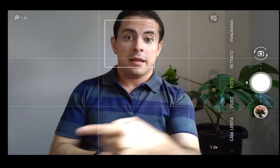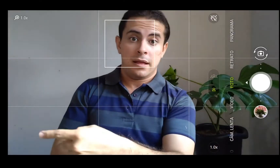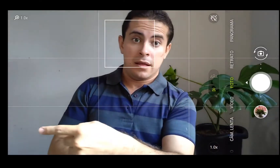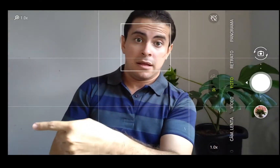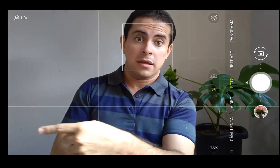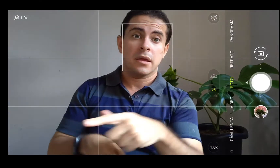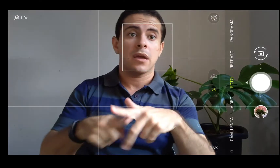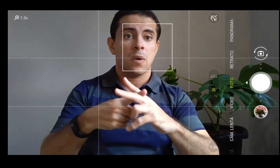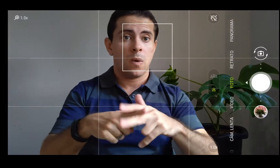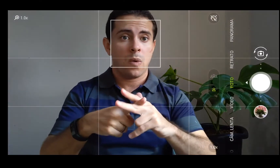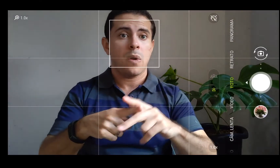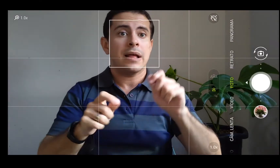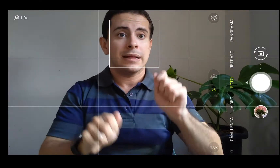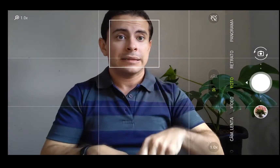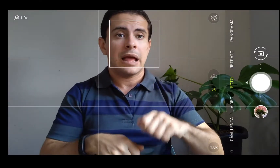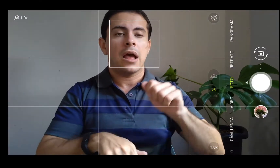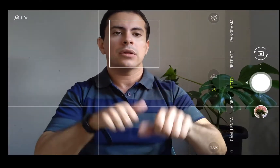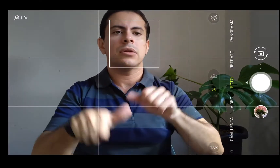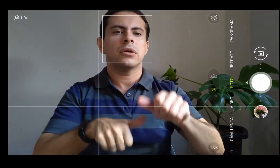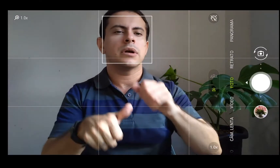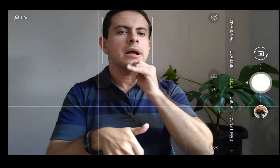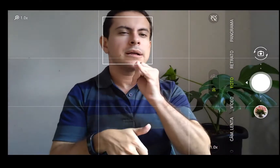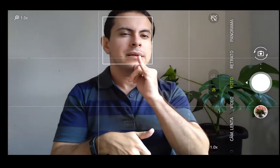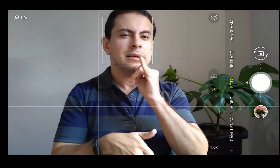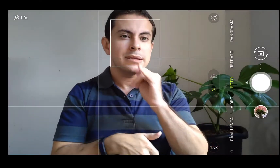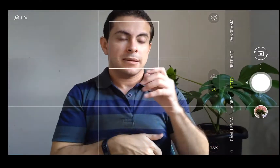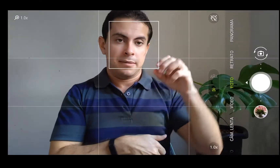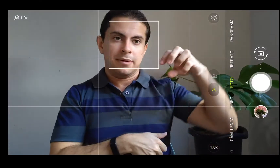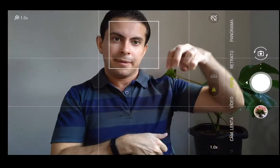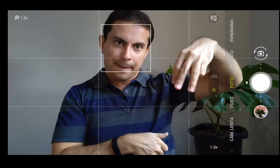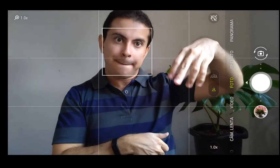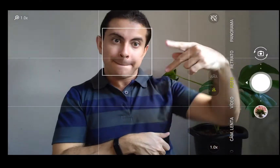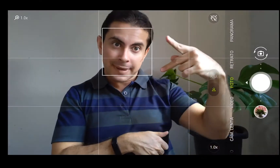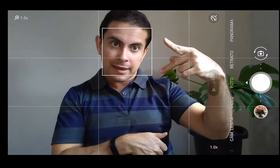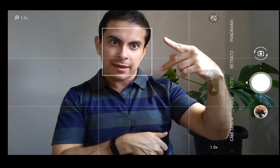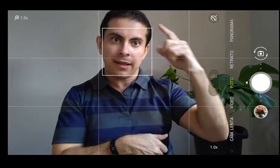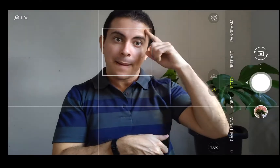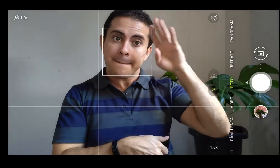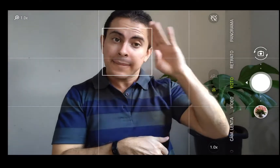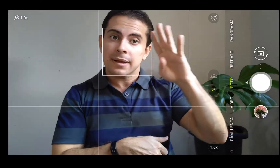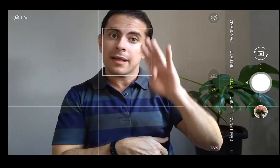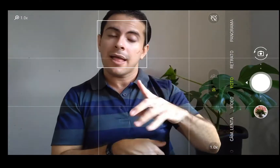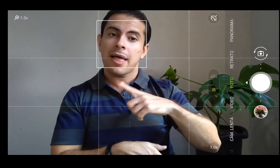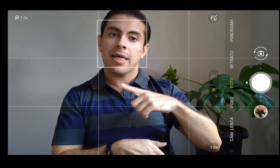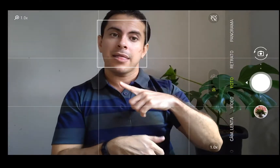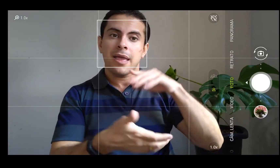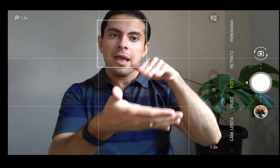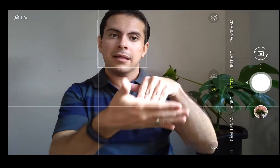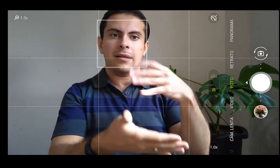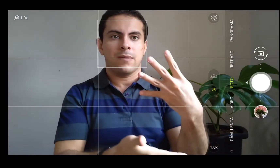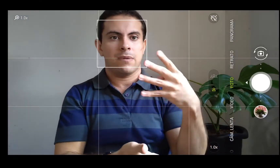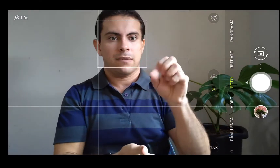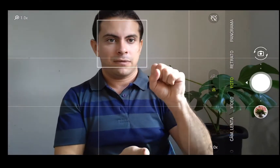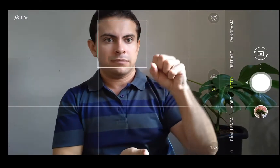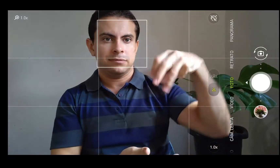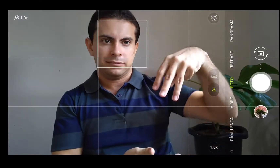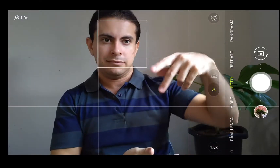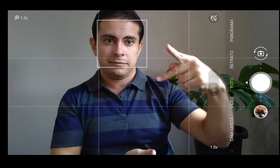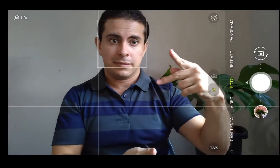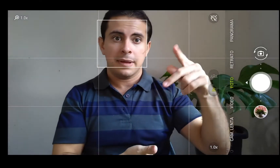a gente vê que dá para mudar a resolução. Como eu disse antes, a câmera principal é de 48 megapixels, mas ela geralmente fica aqui em 12. Ela